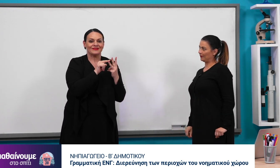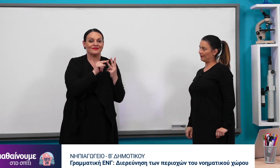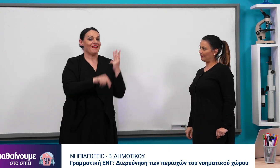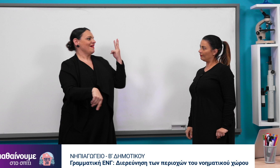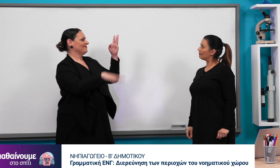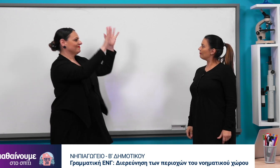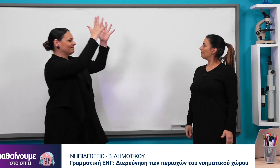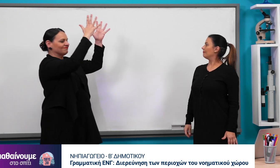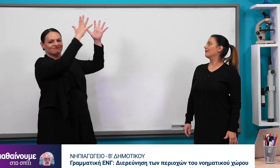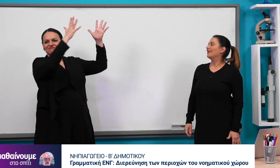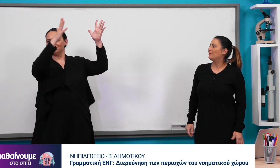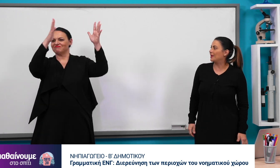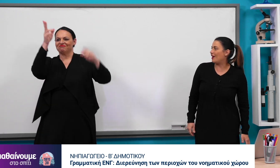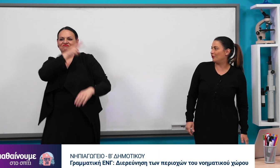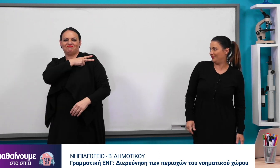Πράβο. Πολύ σωστά.